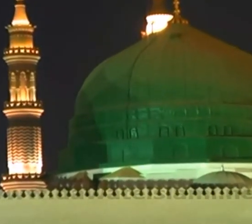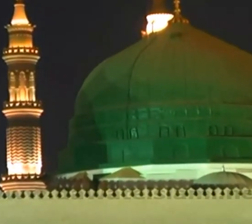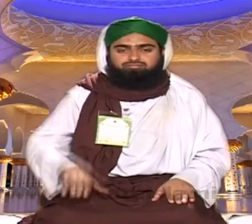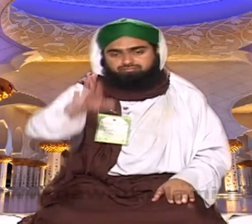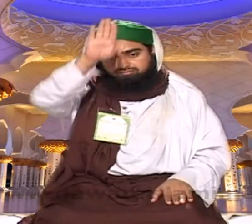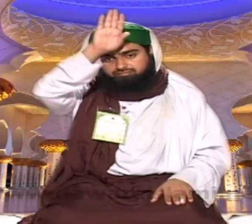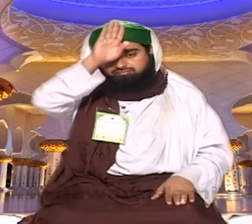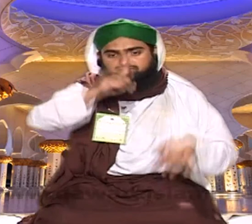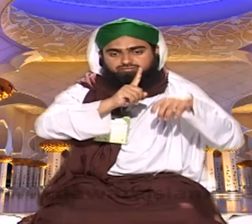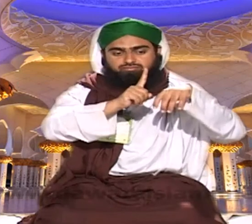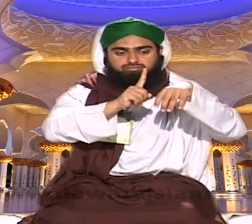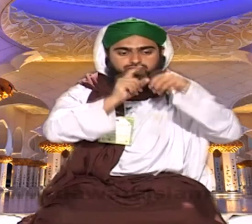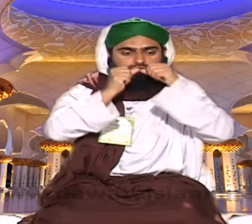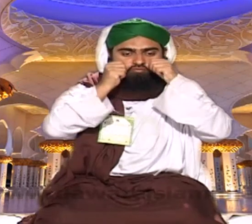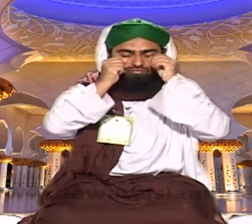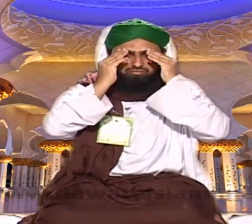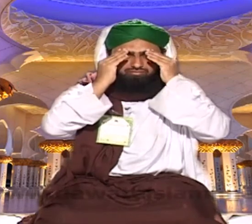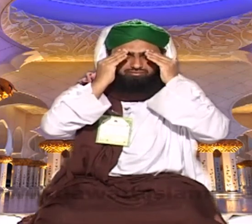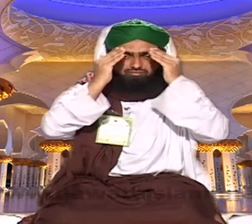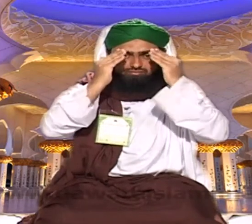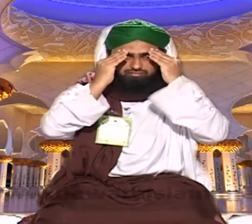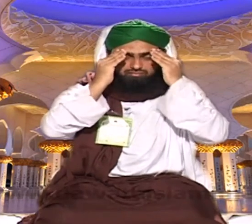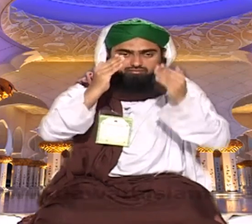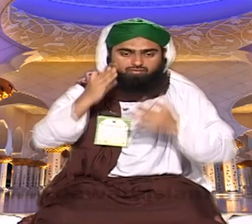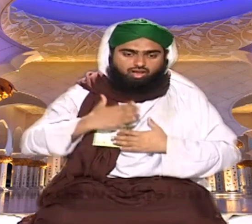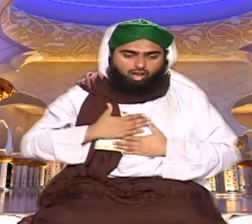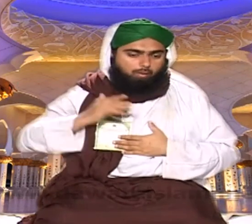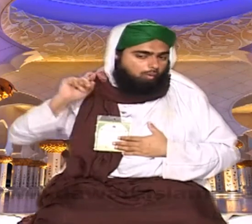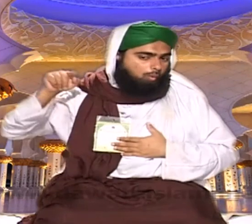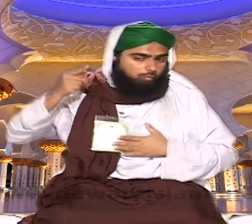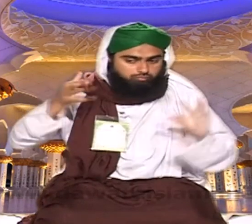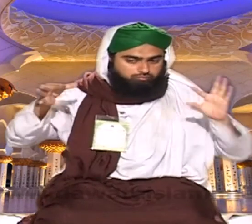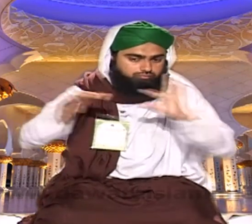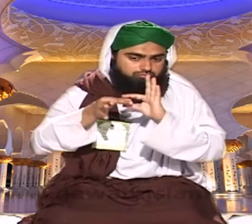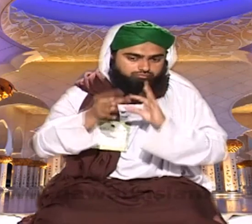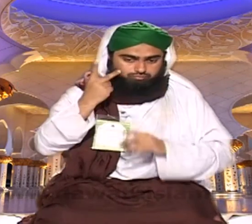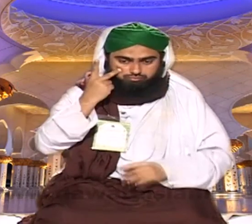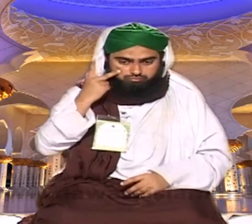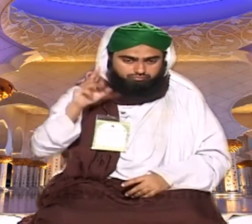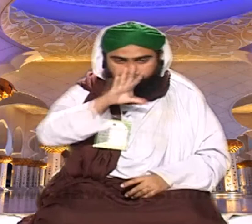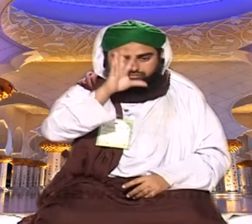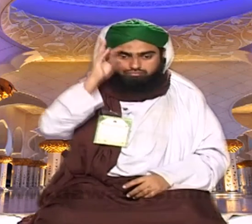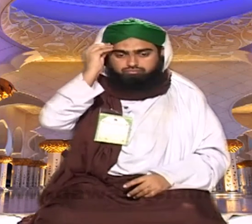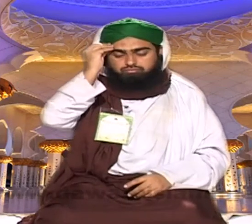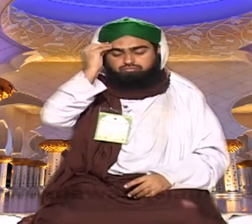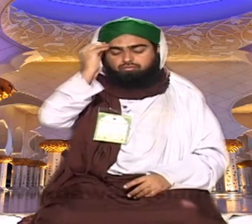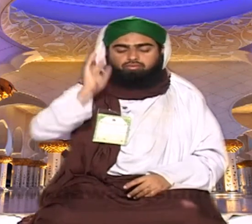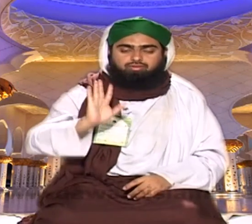سرکار مدینہ صلی اللہ علیہ وسلم اپنی امت کے حال سے بہخبر رہتے ہیں اور کون